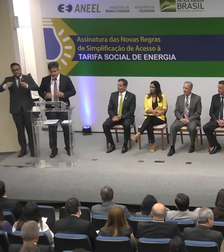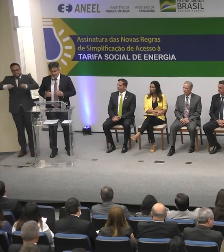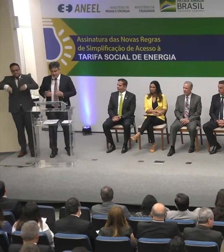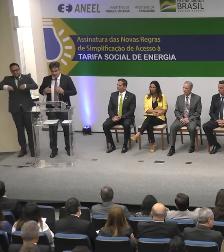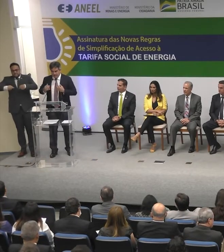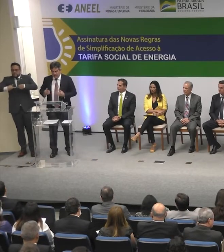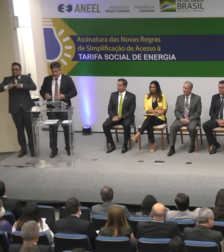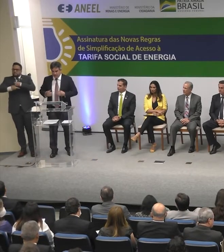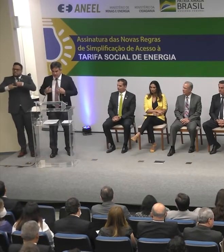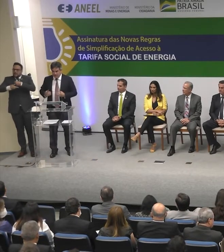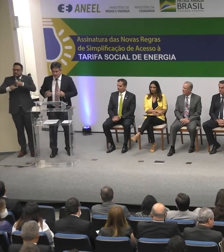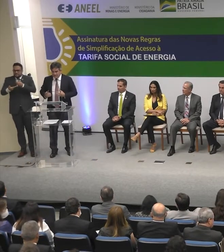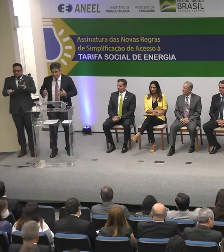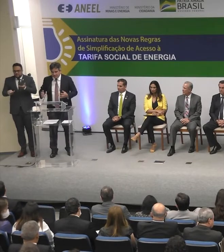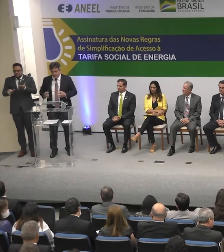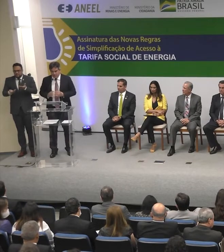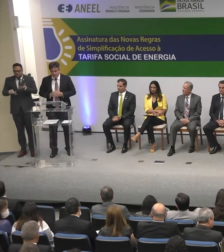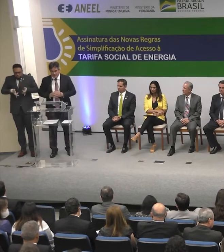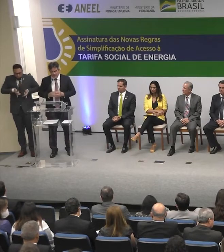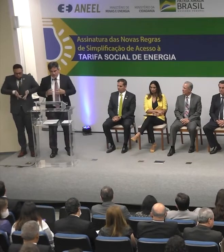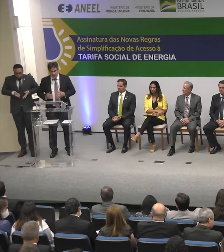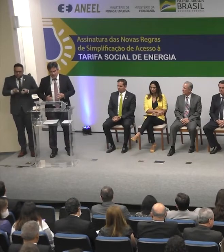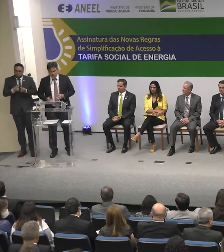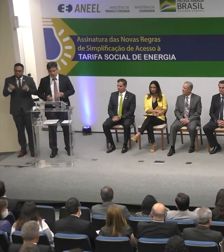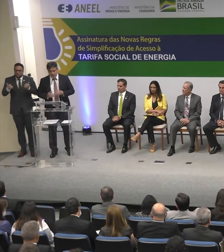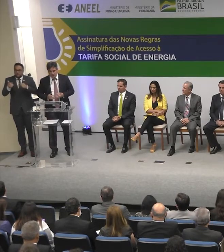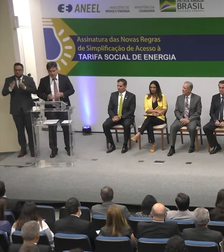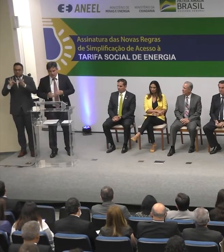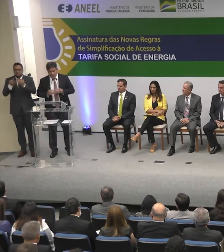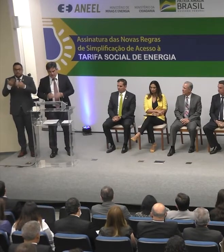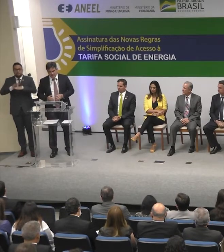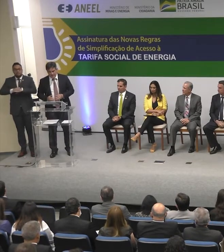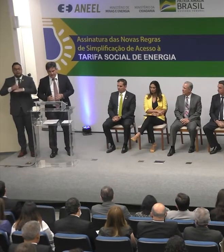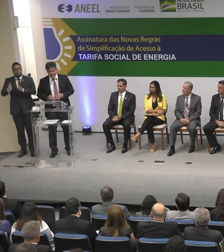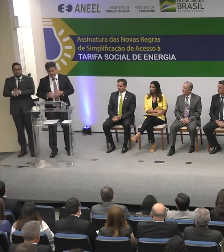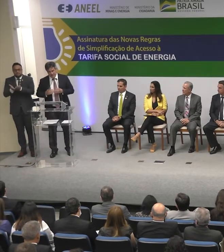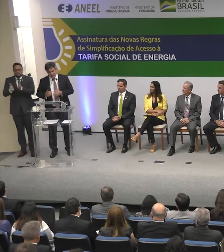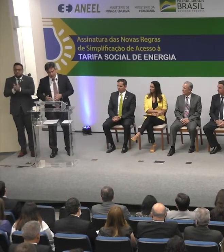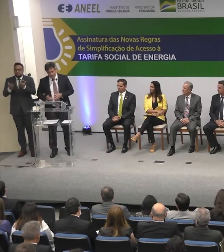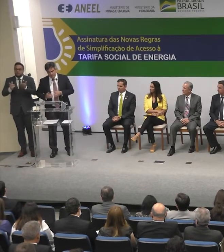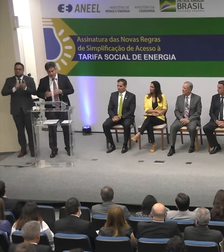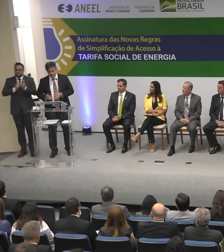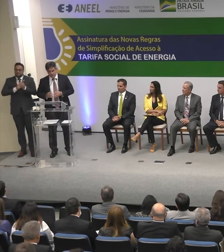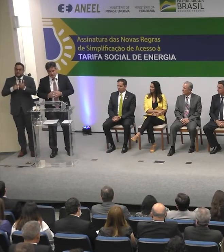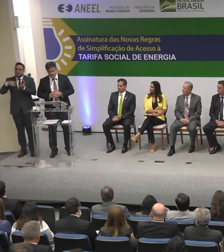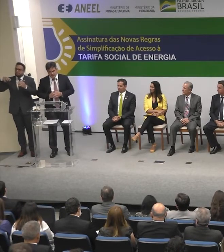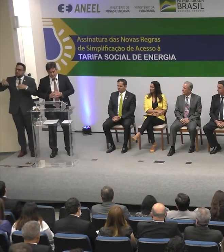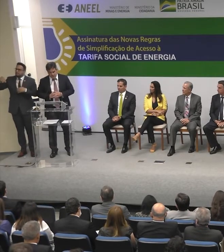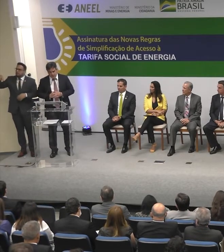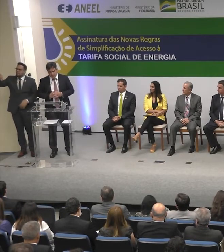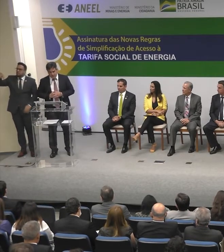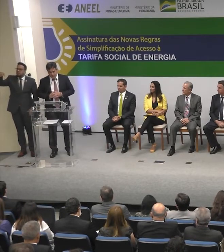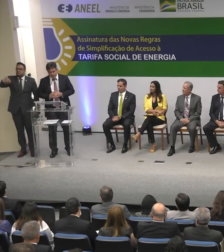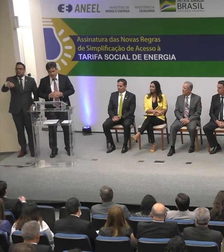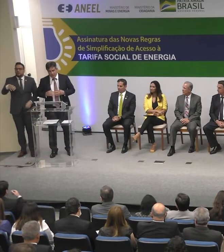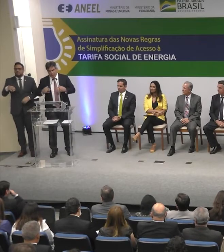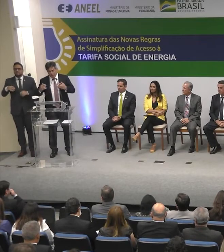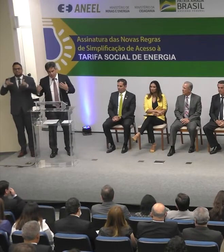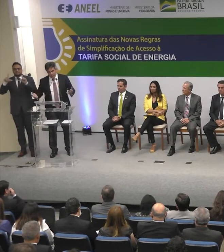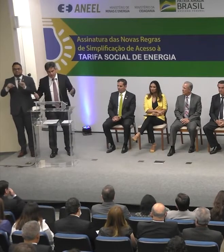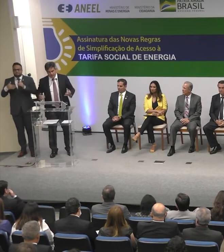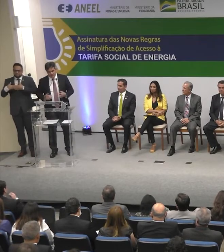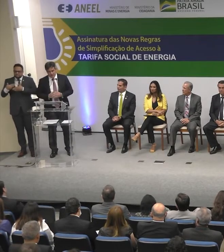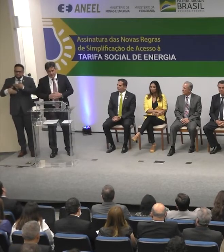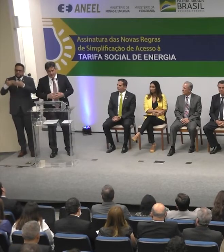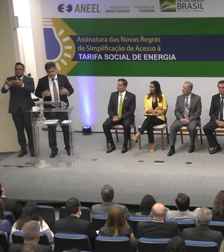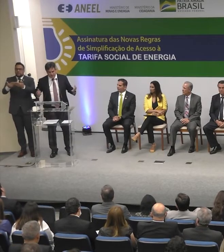medidas impactam nas famílias mais pobres, que, em geral, estão concentradas nas regiões de baixo índice de desenvolvimento humano, como